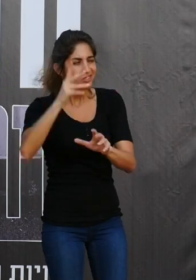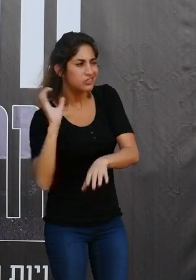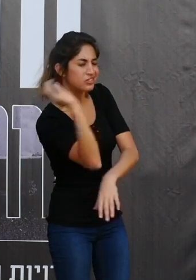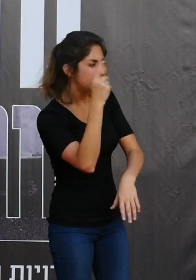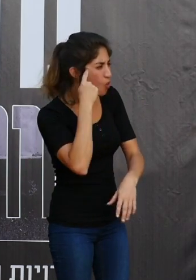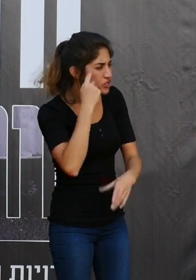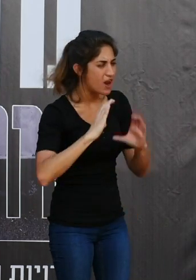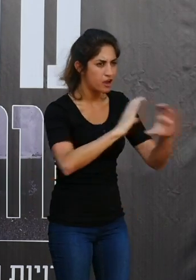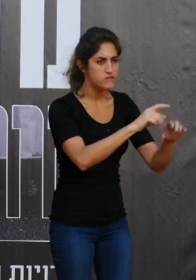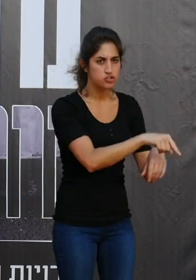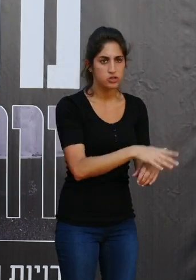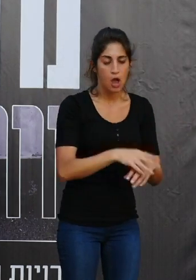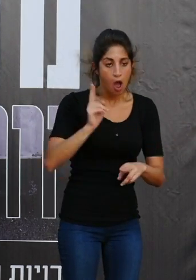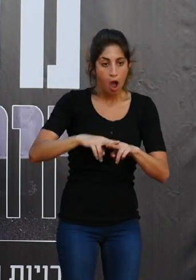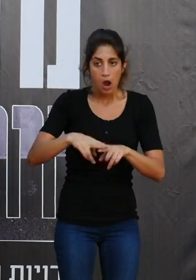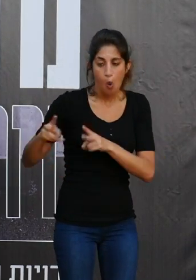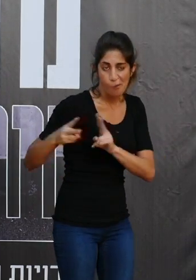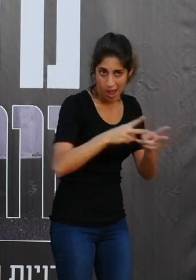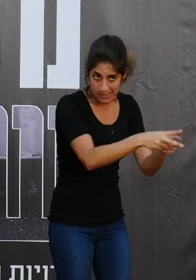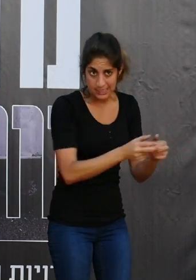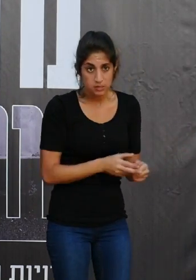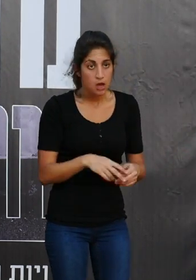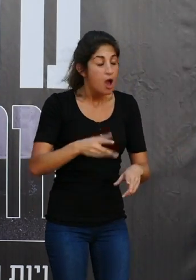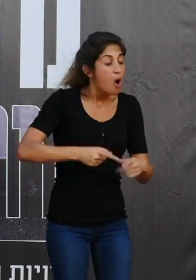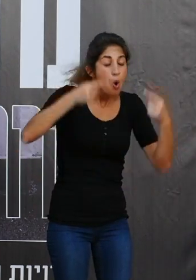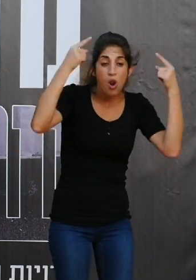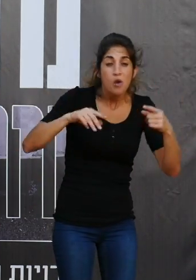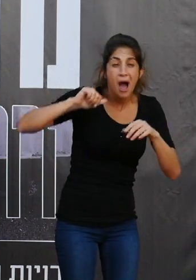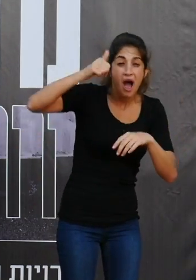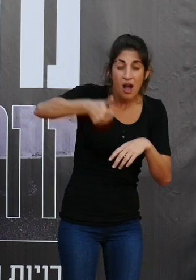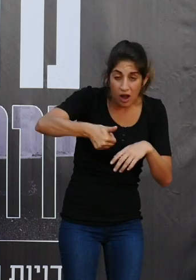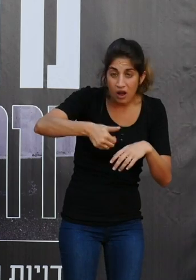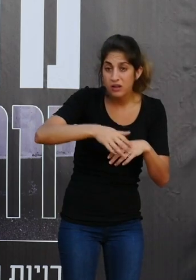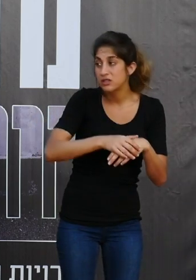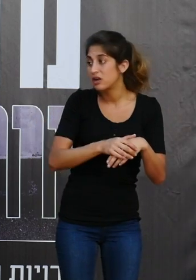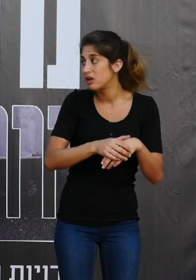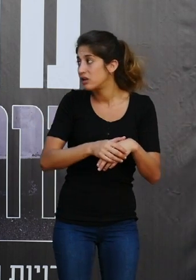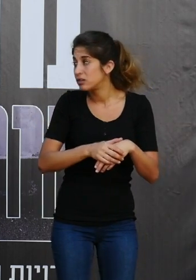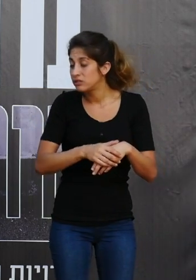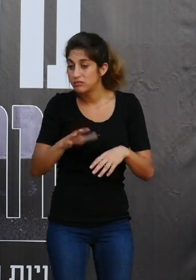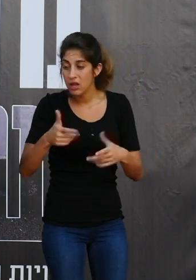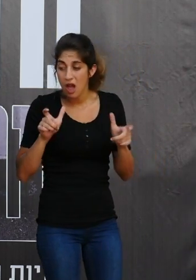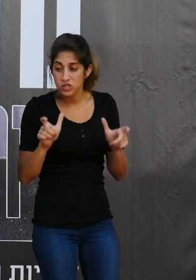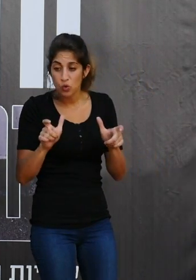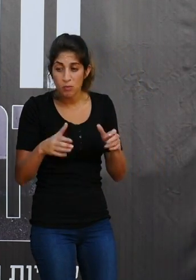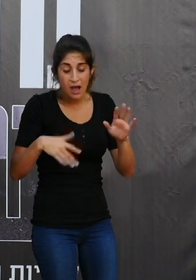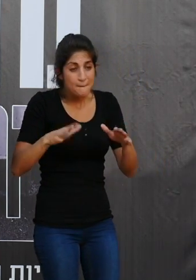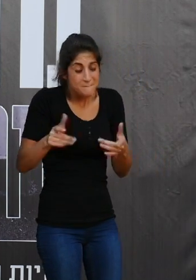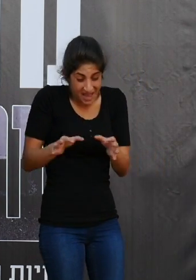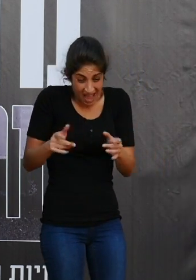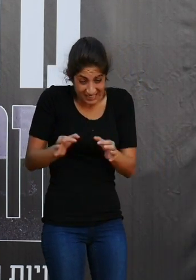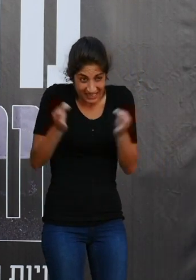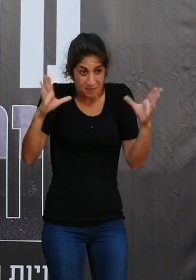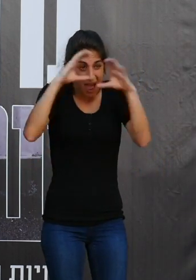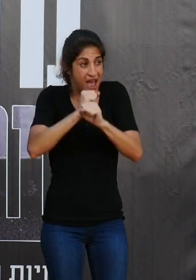ואז הוא רץ לכיוון אלבירה, כל היום למחרת אלבירה הייתה חסומה, החל מהלילה ועד אחר